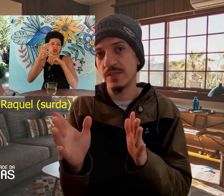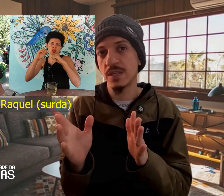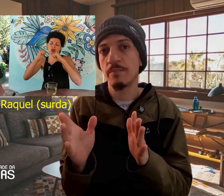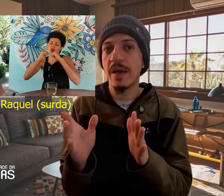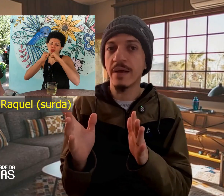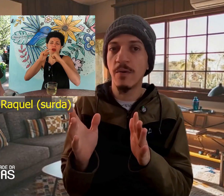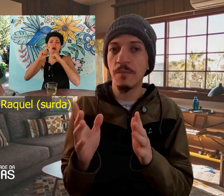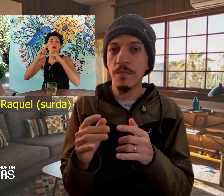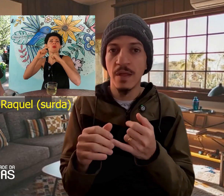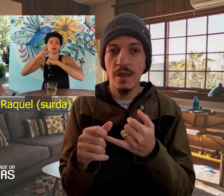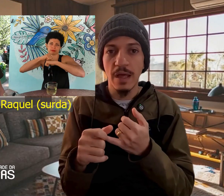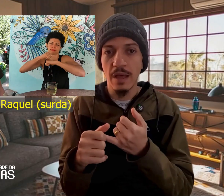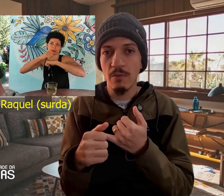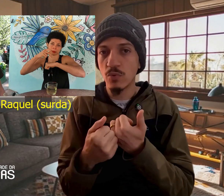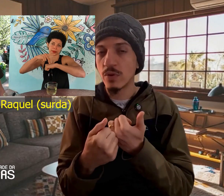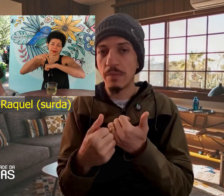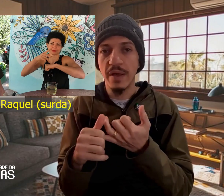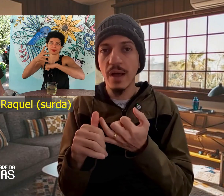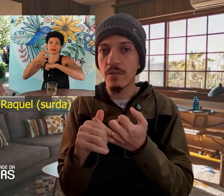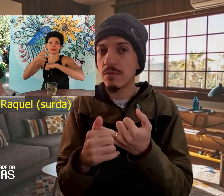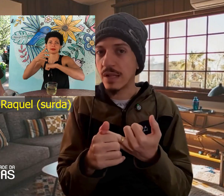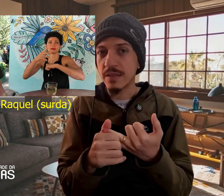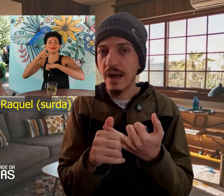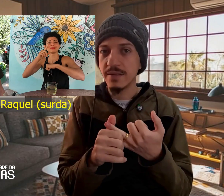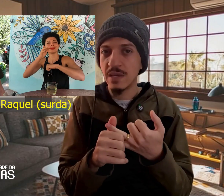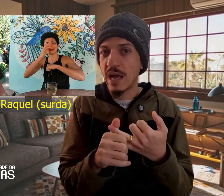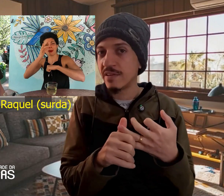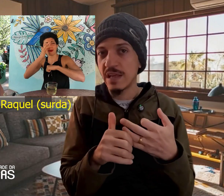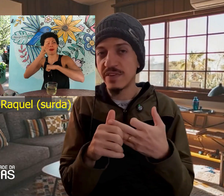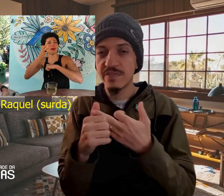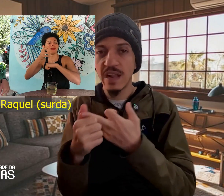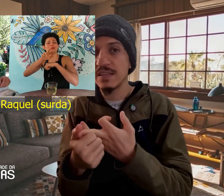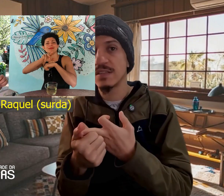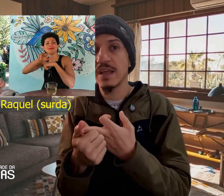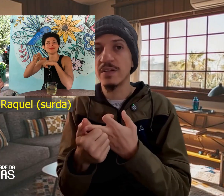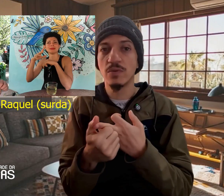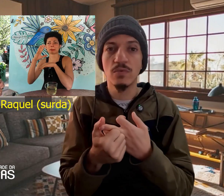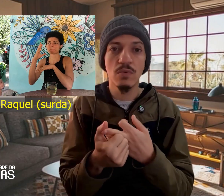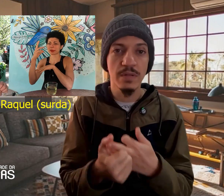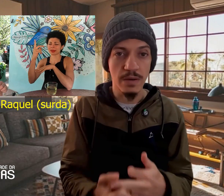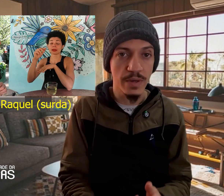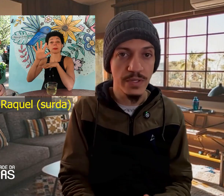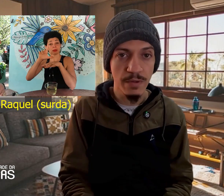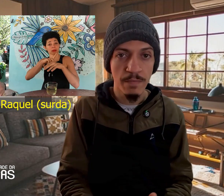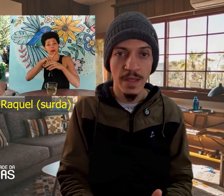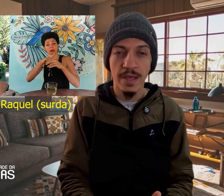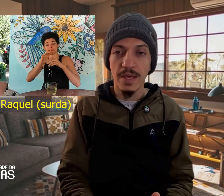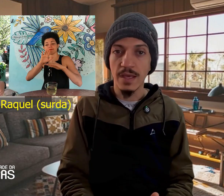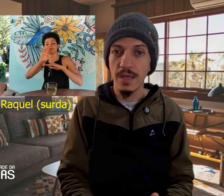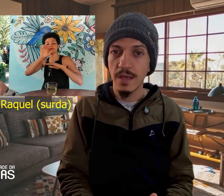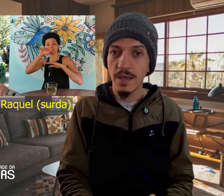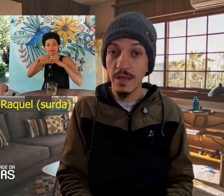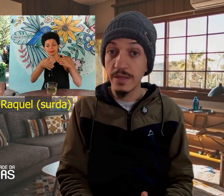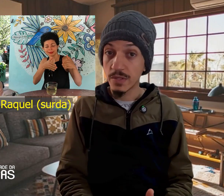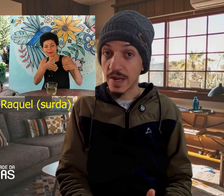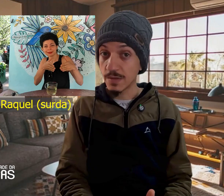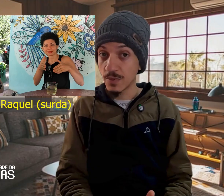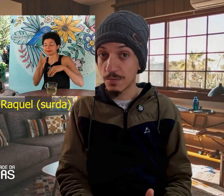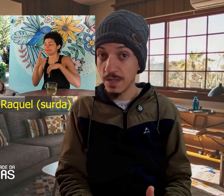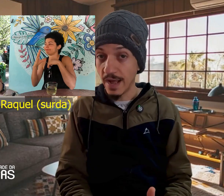que pegam um turno da manhã, um turno da tarde, às vezes vai lá e estende no turno da noite, e isso traz a possibilidade